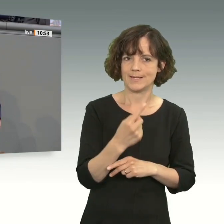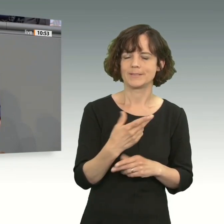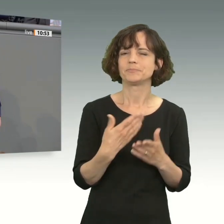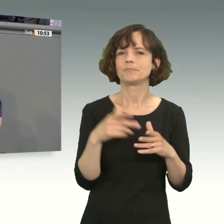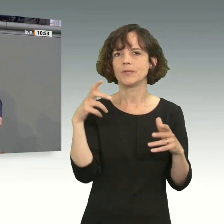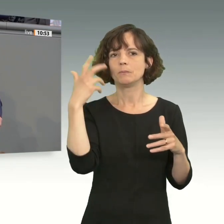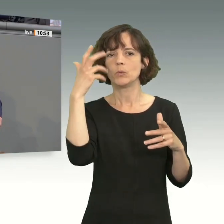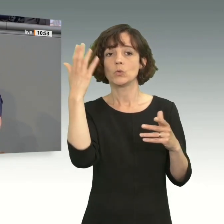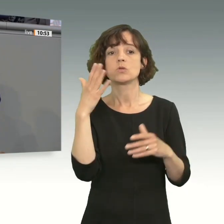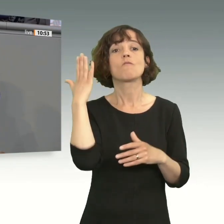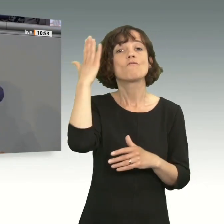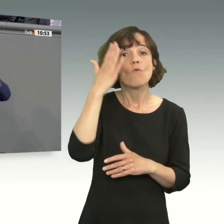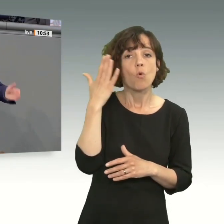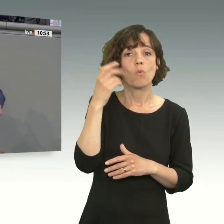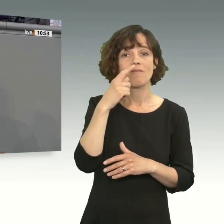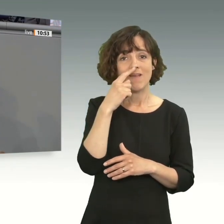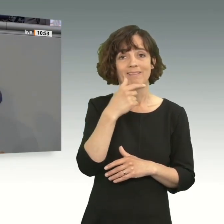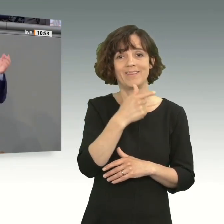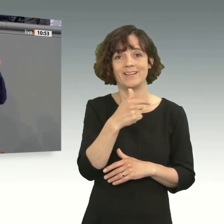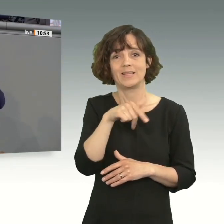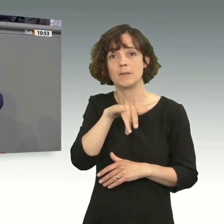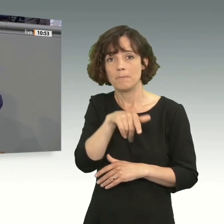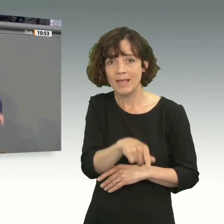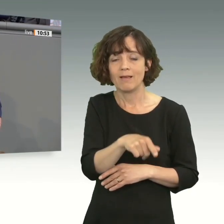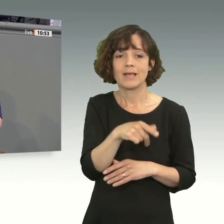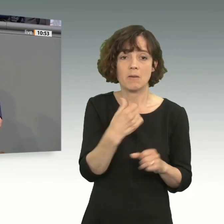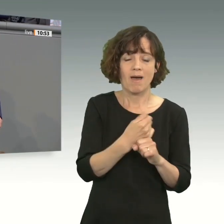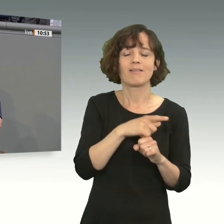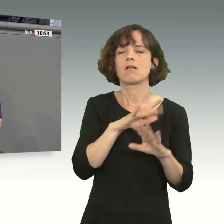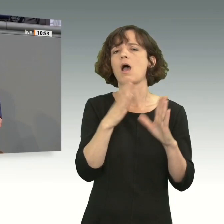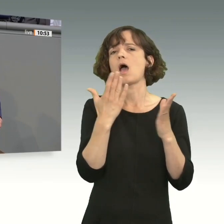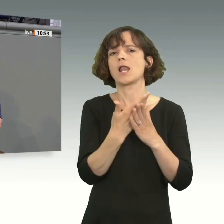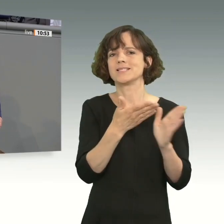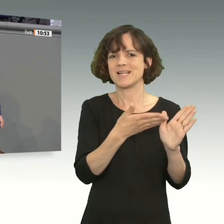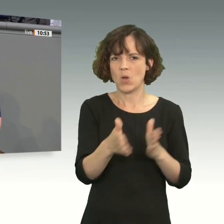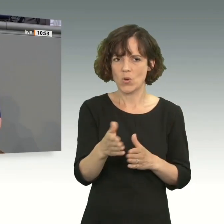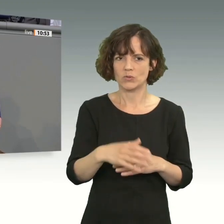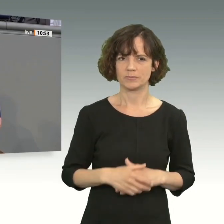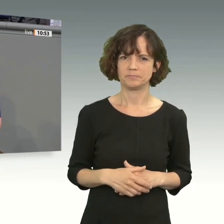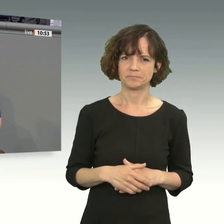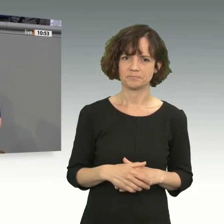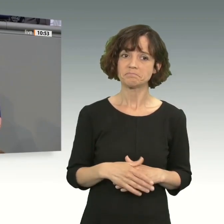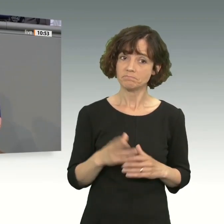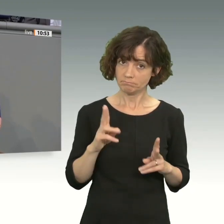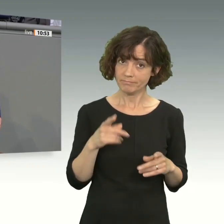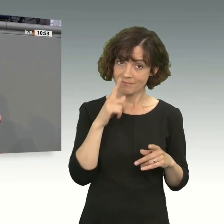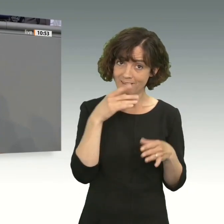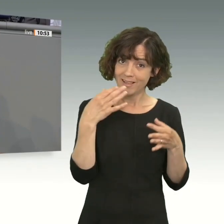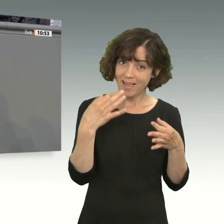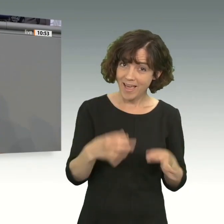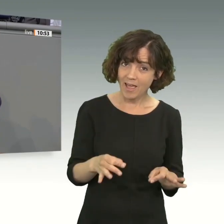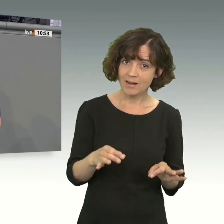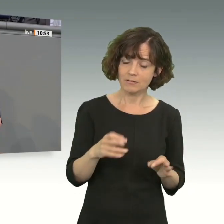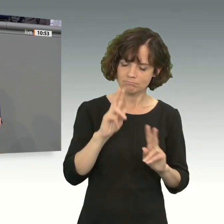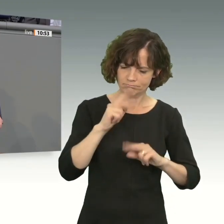Mythos. Hätten wir TTIP gemacht, dann wäre das alles in Ordnung. Wenn Sie ehrlich sind, wenn Sie